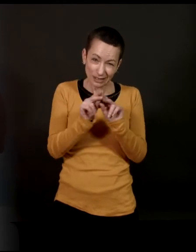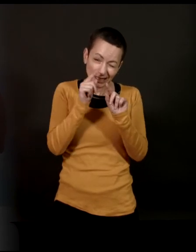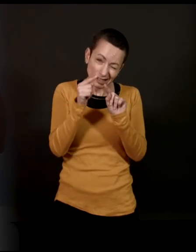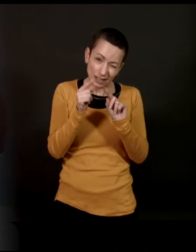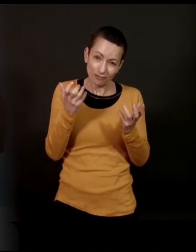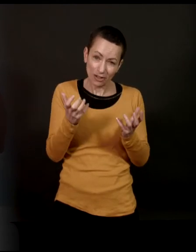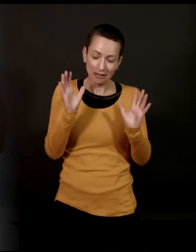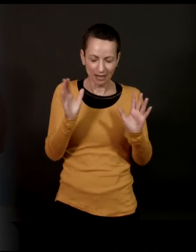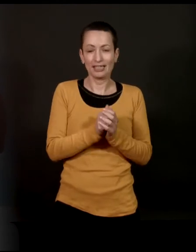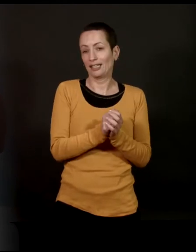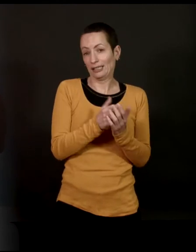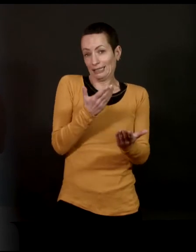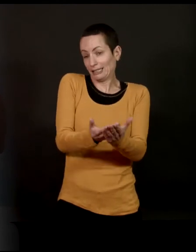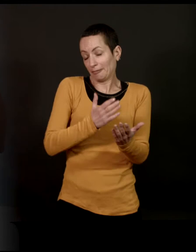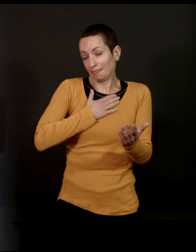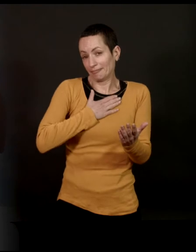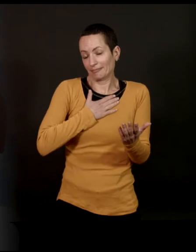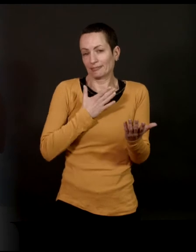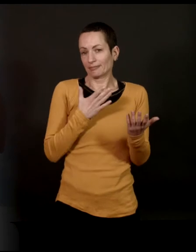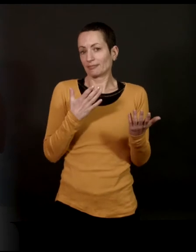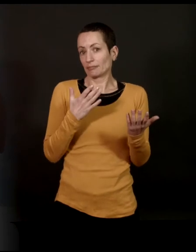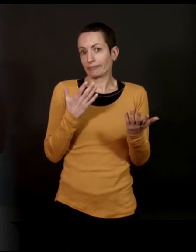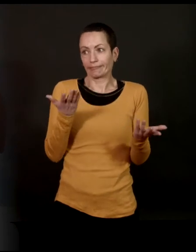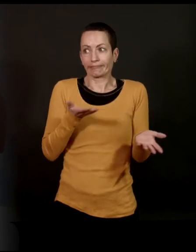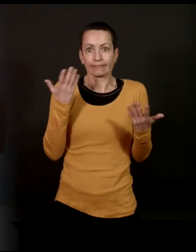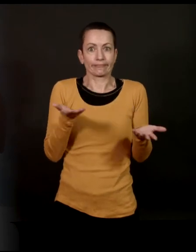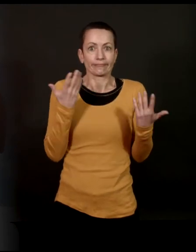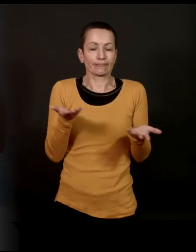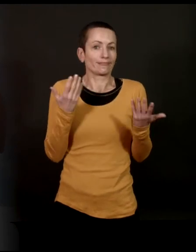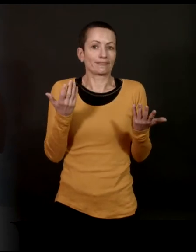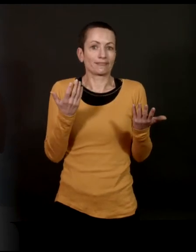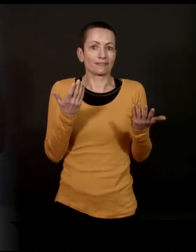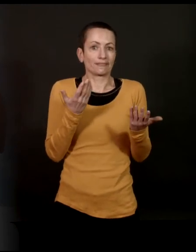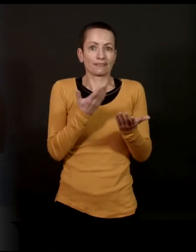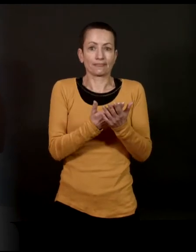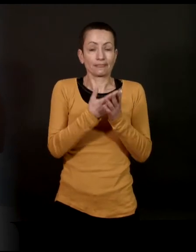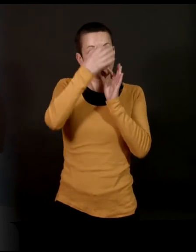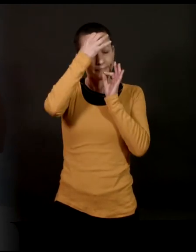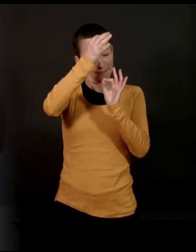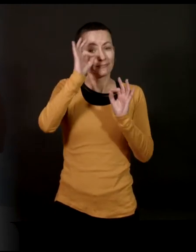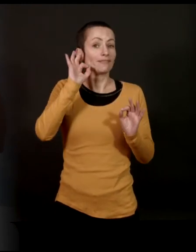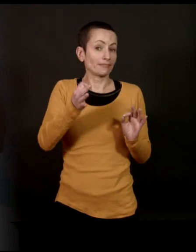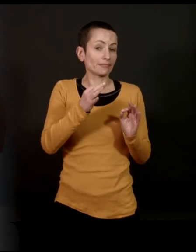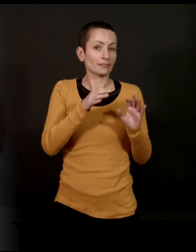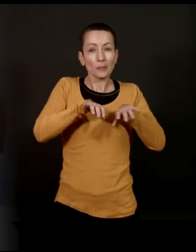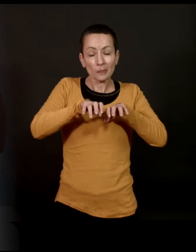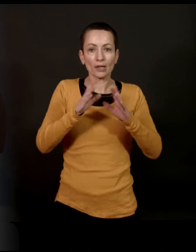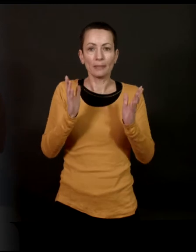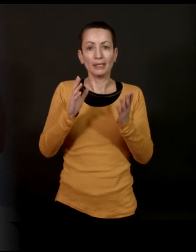rentrer dans les sous-sols. Donc, je fais ça de façon très précise. En